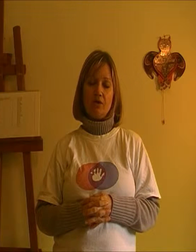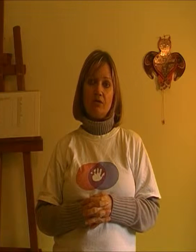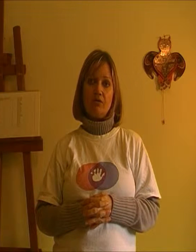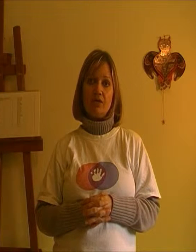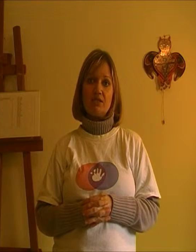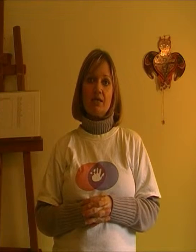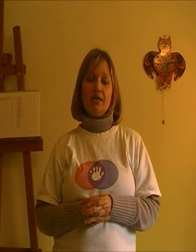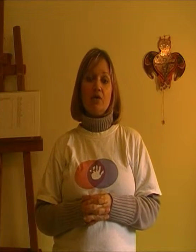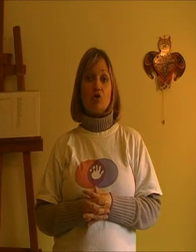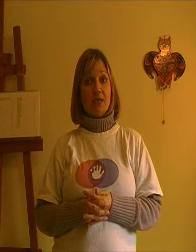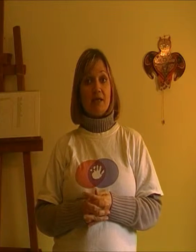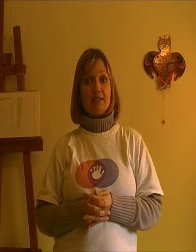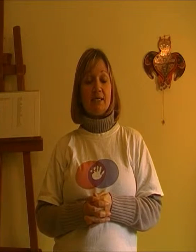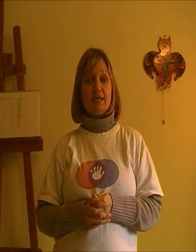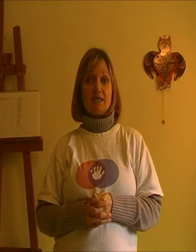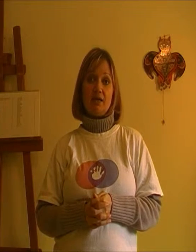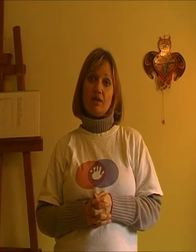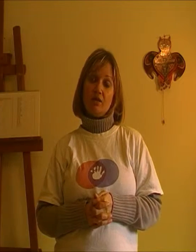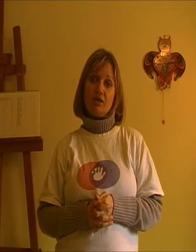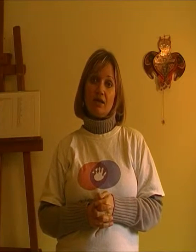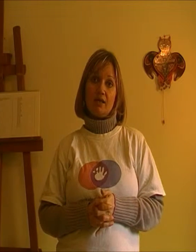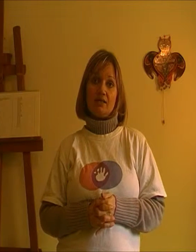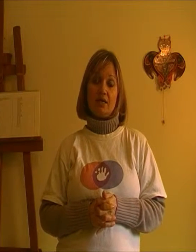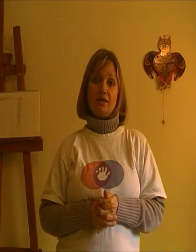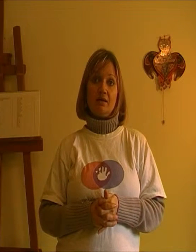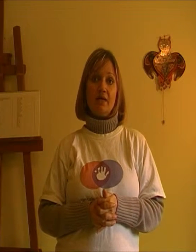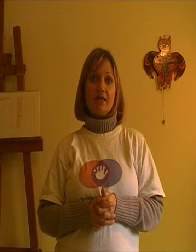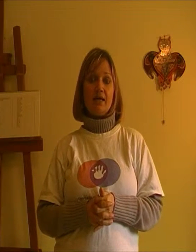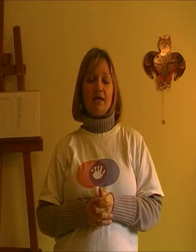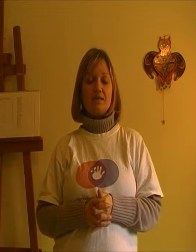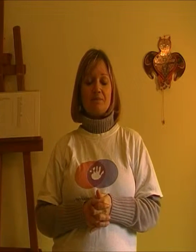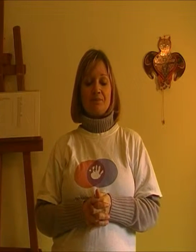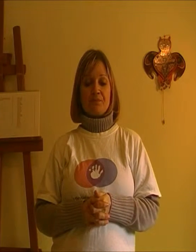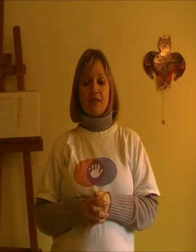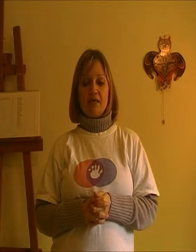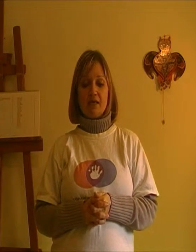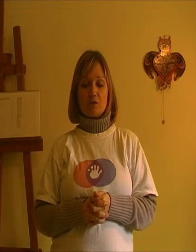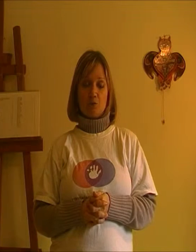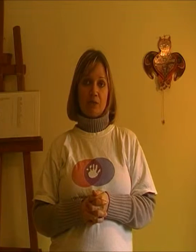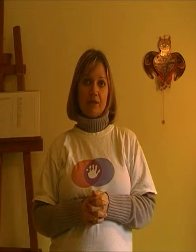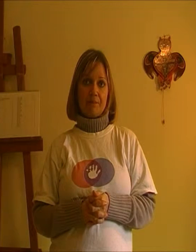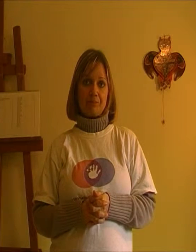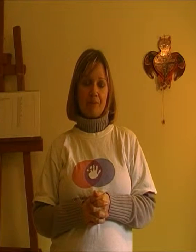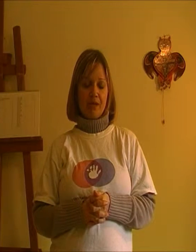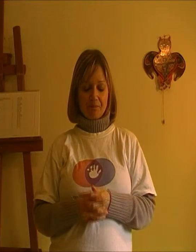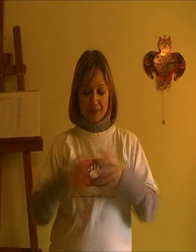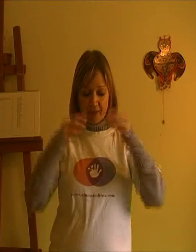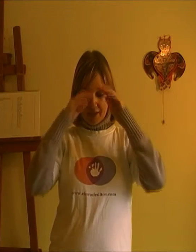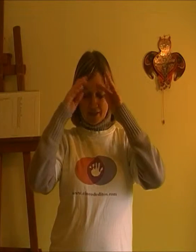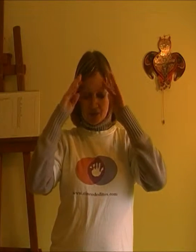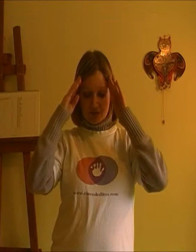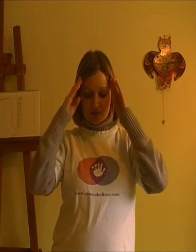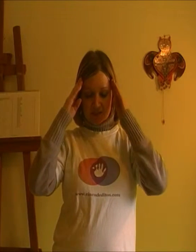¿de acuerdo? Entonces, os voy a enseñar esta canción, que es en inglés, y es muy bonita, ¿vale? Entonces,